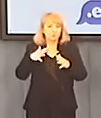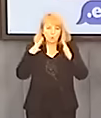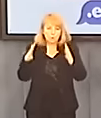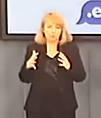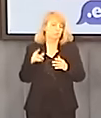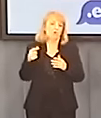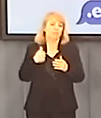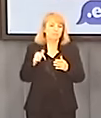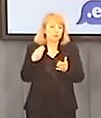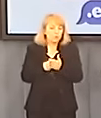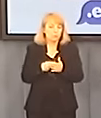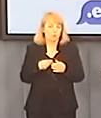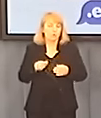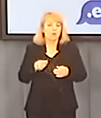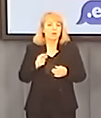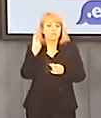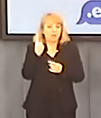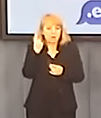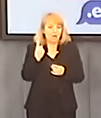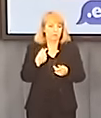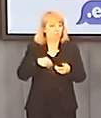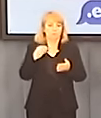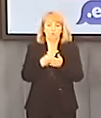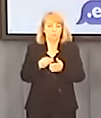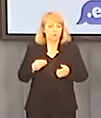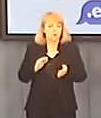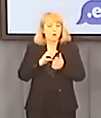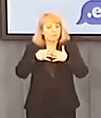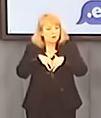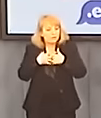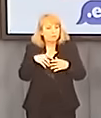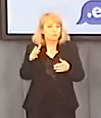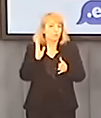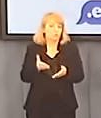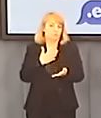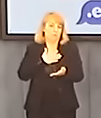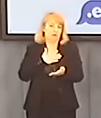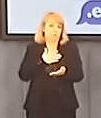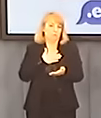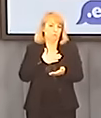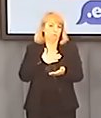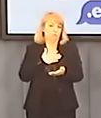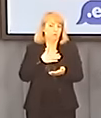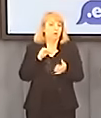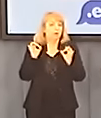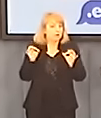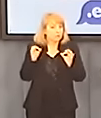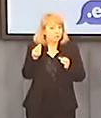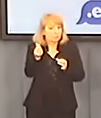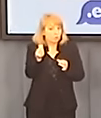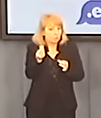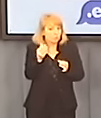kupią kolejnych traktorów, nie kupią kolejnych maszyn, bo to już kupili z poprzednich perspektyw finansowych. A natomiast prawidłowa absorpcja środków, która da